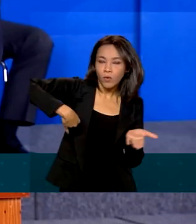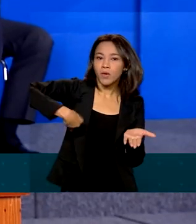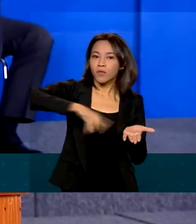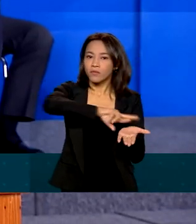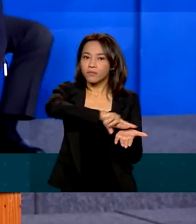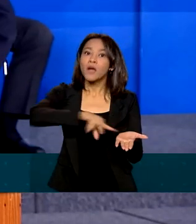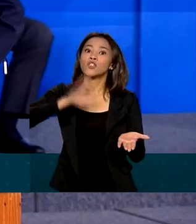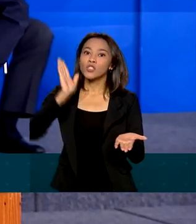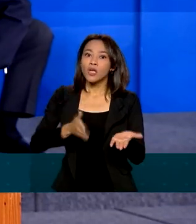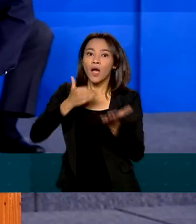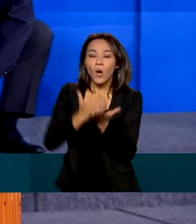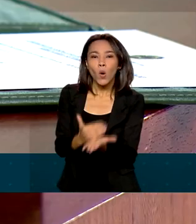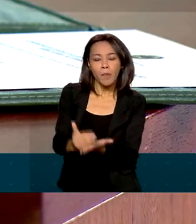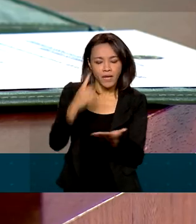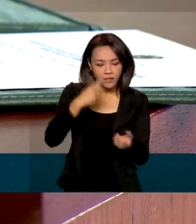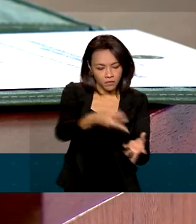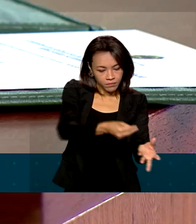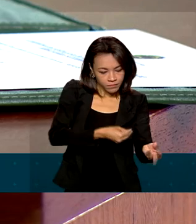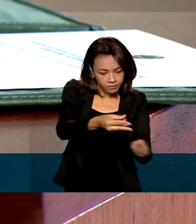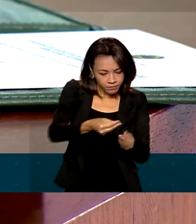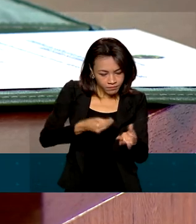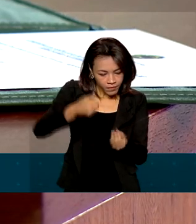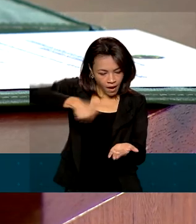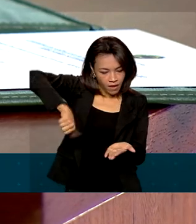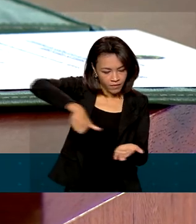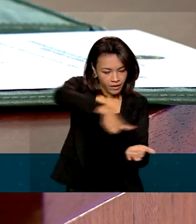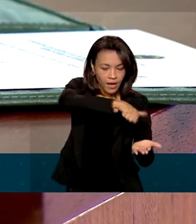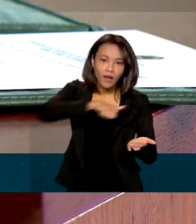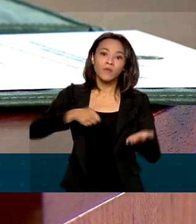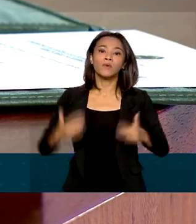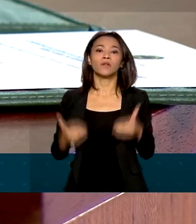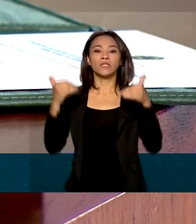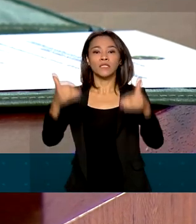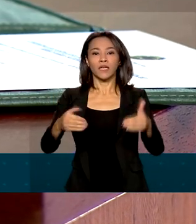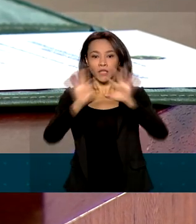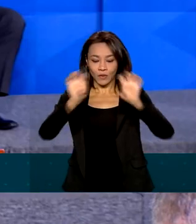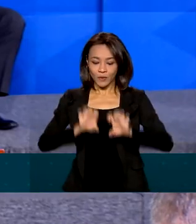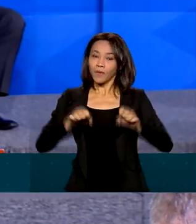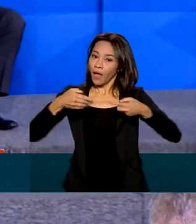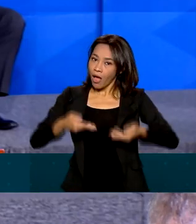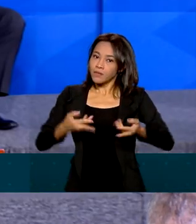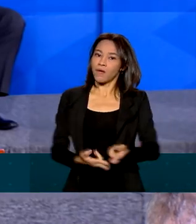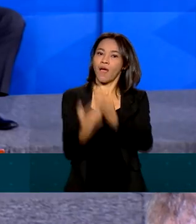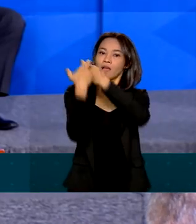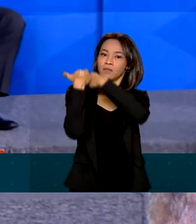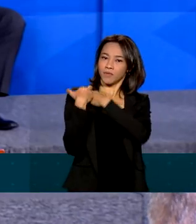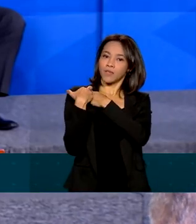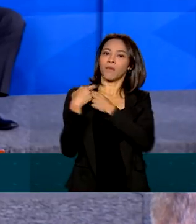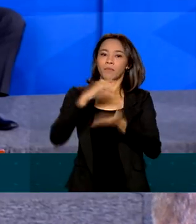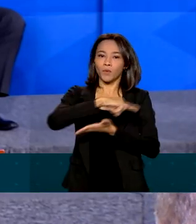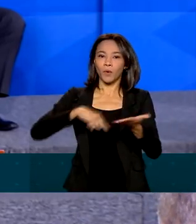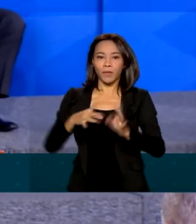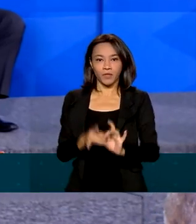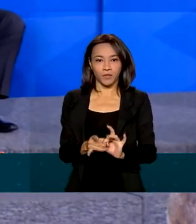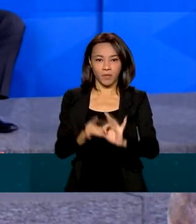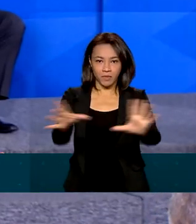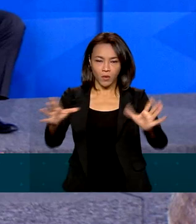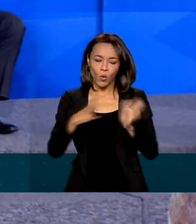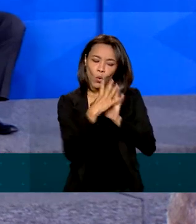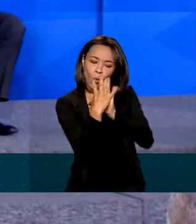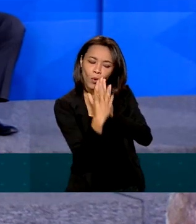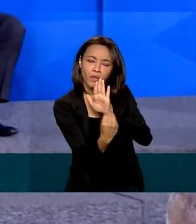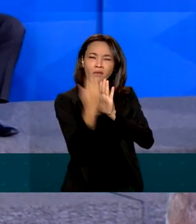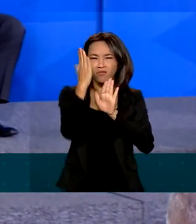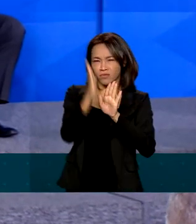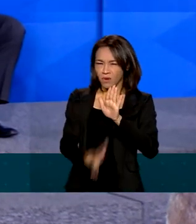processos começam a ser avaliados pelo Ministério da Infraestrutura, responsável por emitir as autorizações. O modelo já